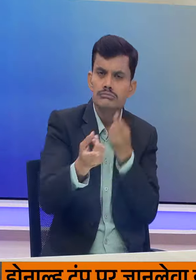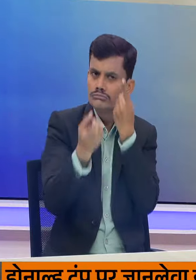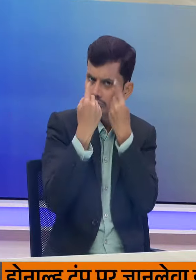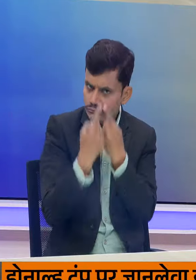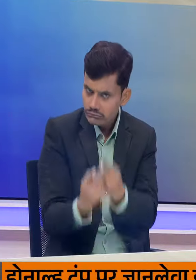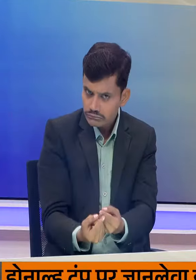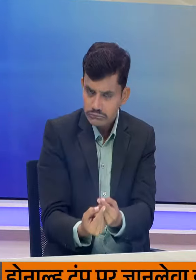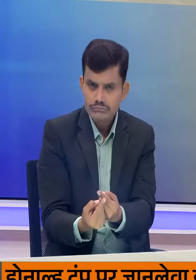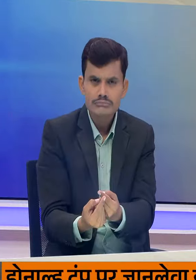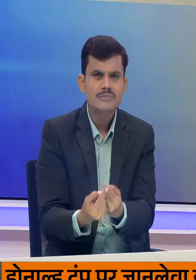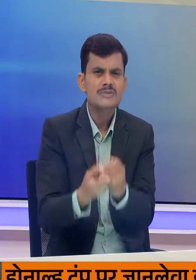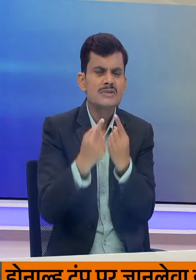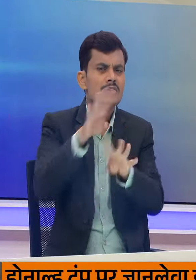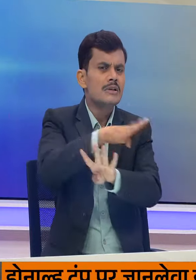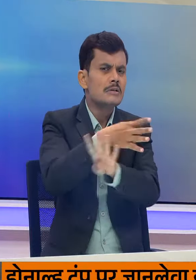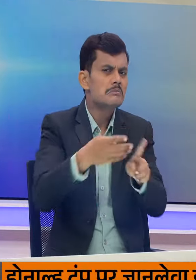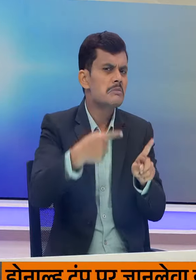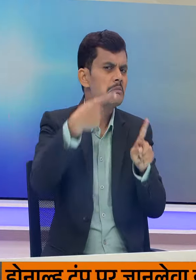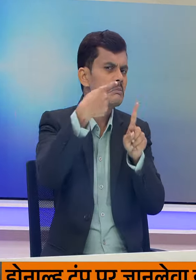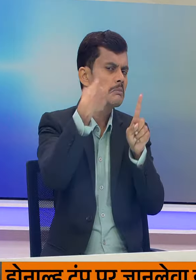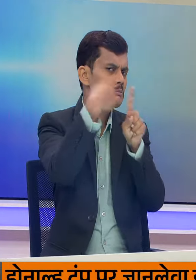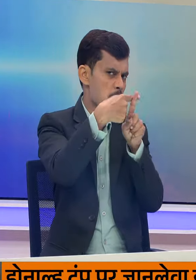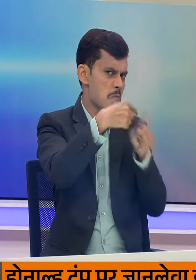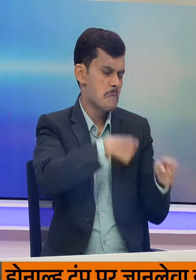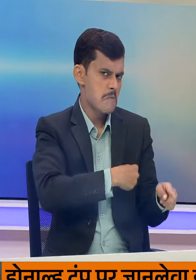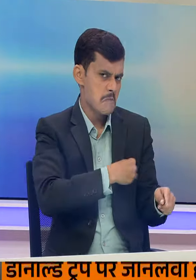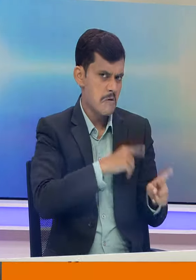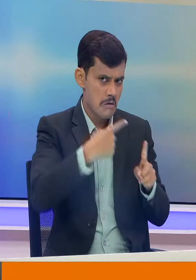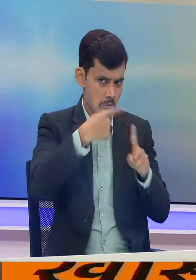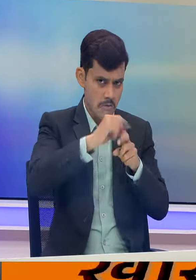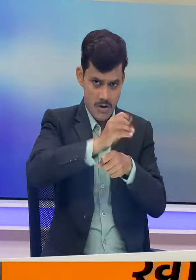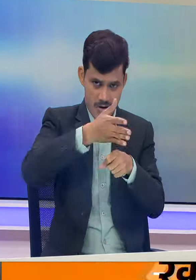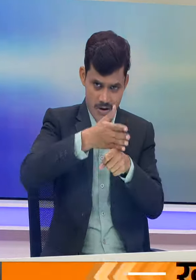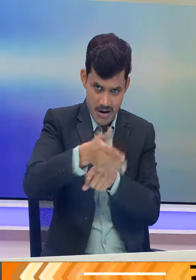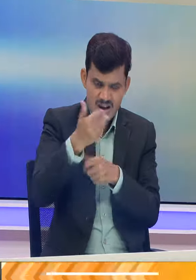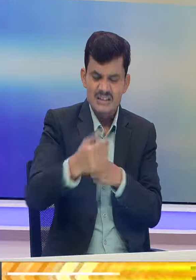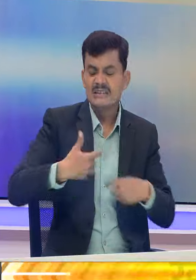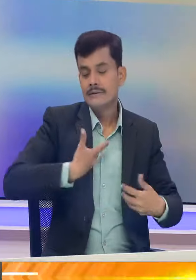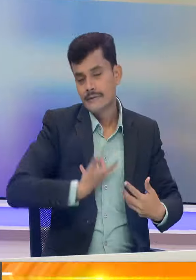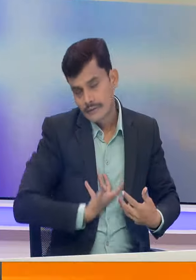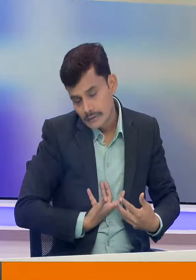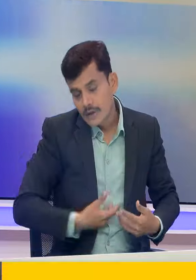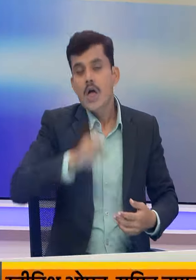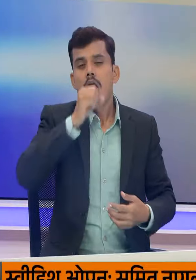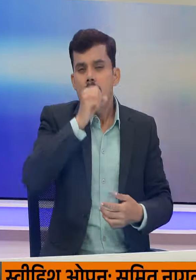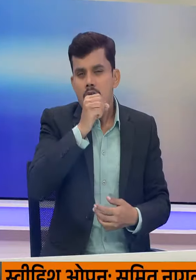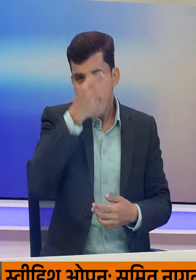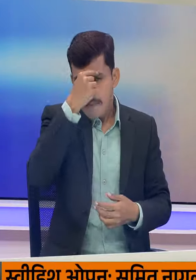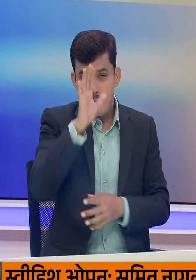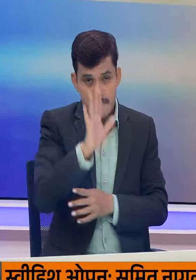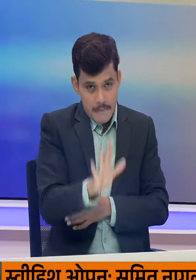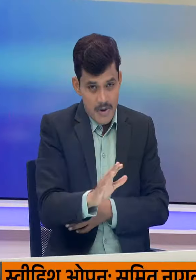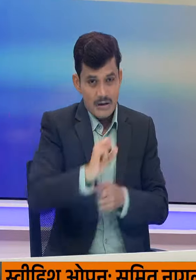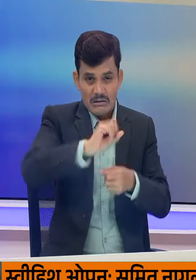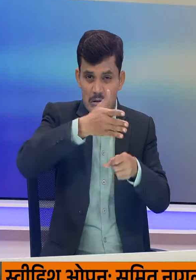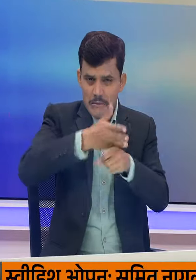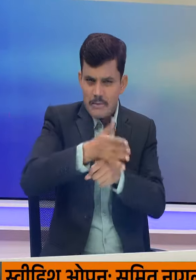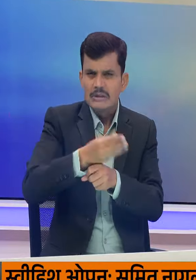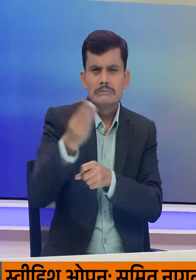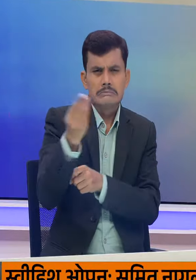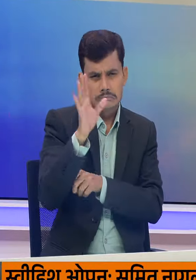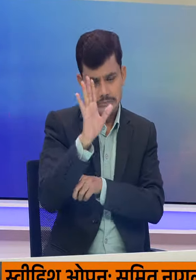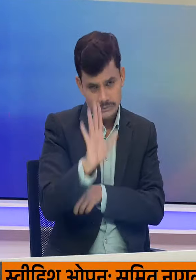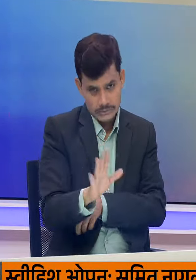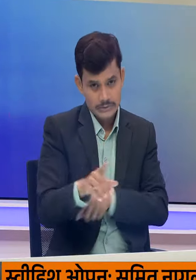जिसकी रिपोर्ट में जो बाइडन कोरोना संक्रमित पाए गए अब फिलहाल उनको थाकान और खासी की शिकायत है जो करोना के हलकी लक्षण है